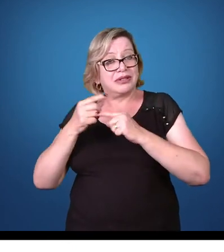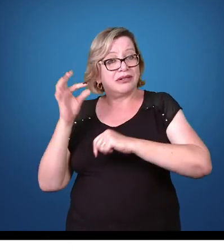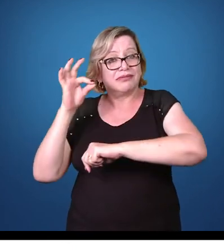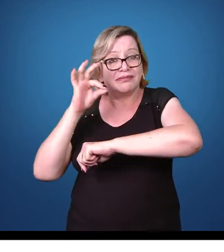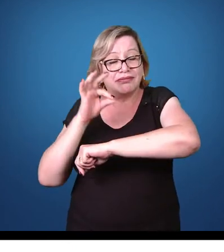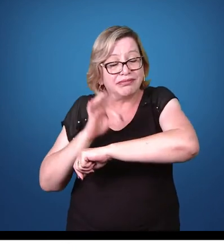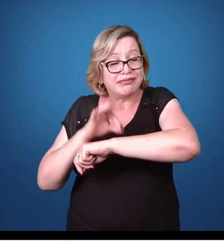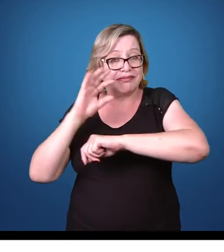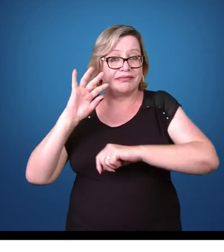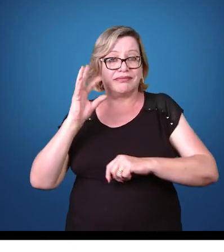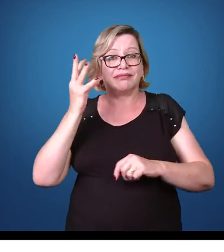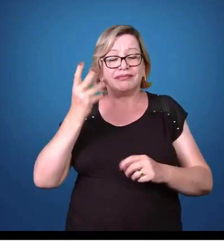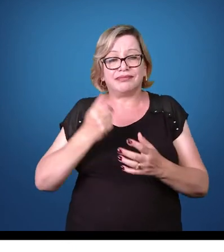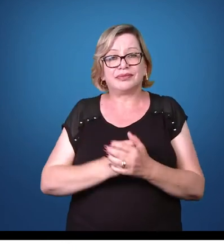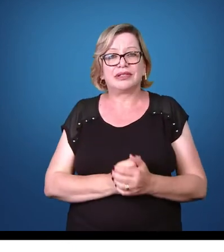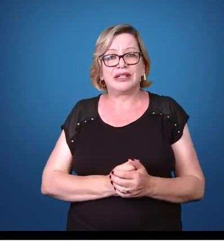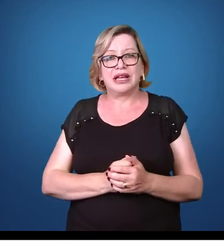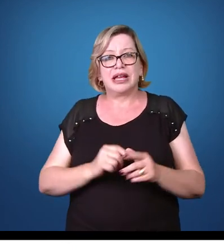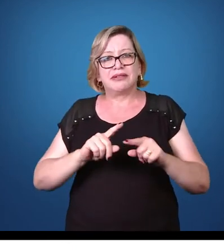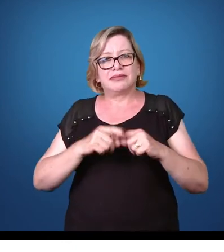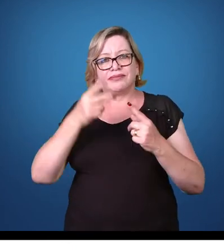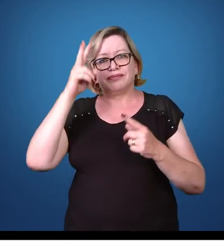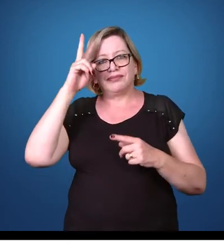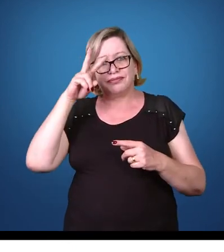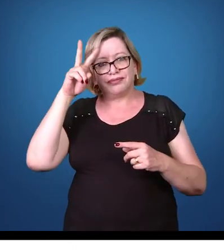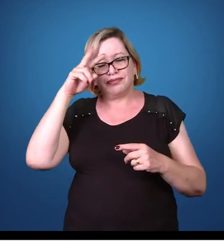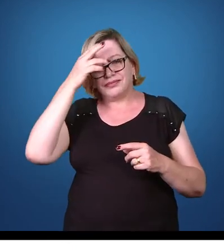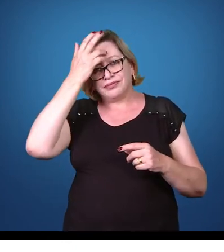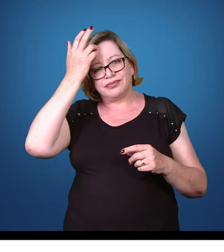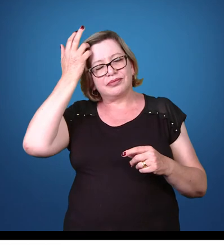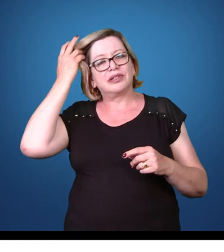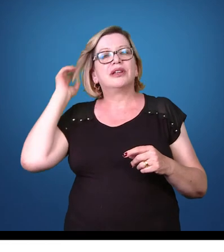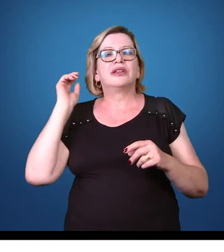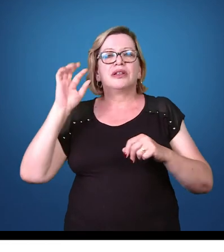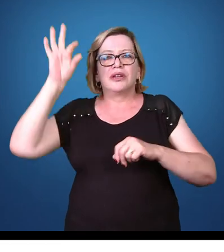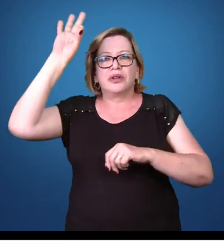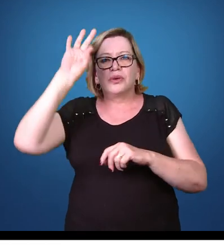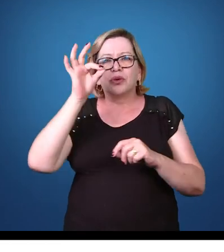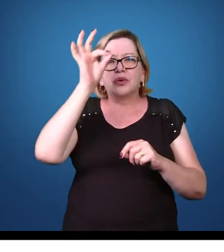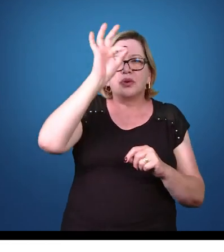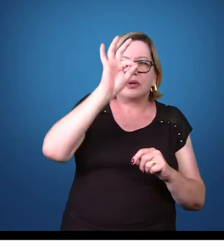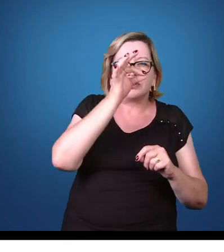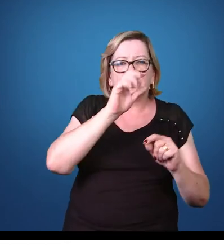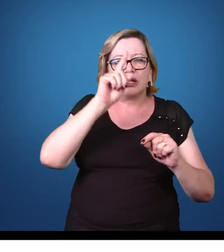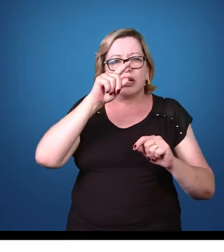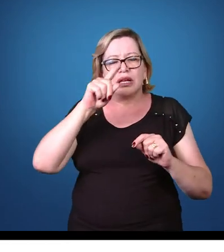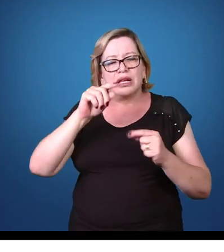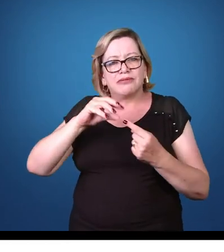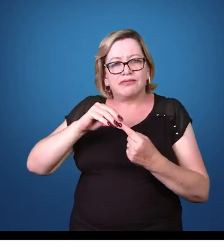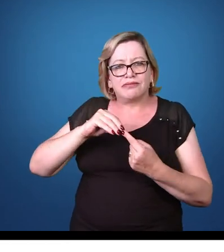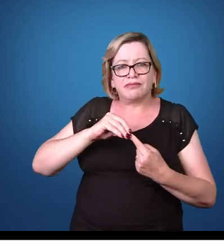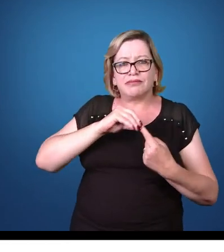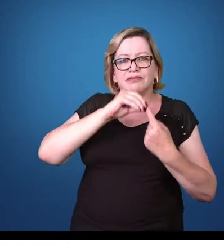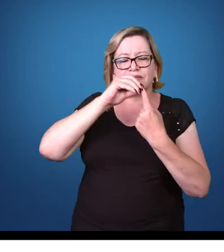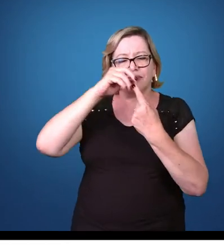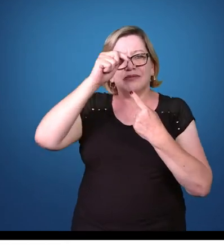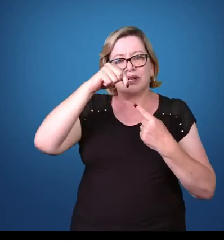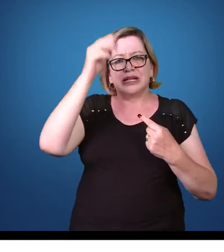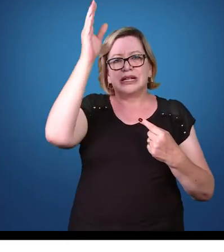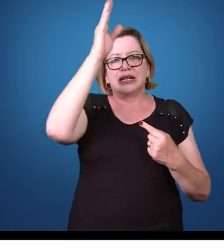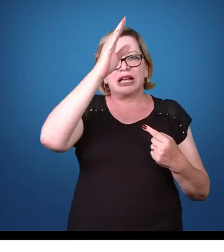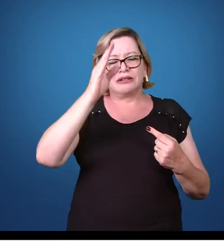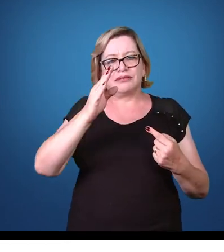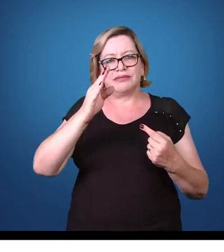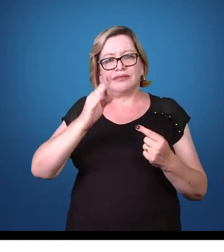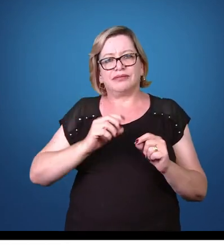mosquito anófolis. Lembrando que, embora o mosquito anófolis seja o principal aqui no Brasil como